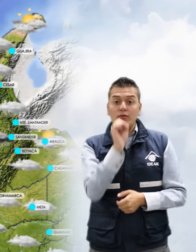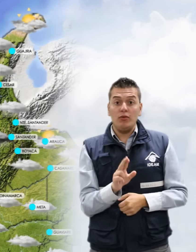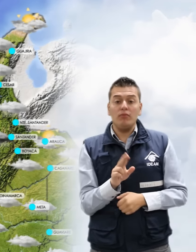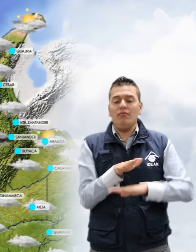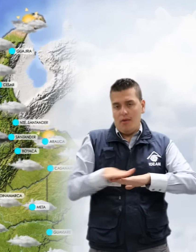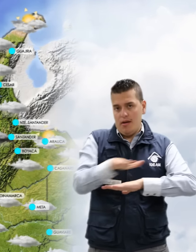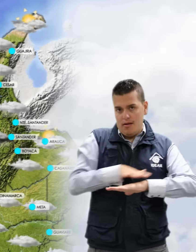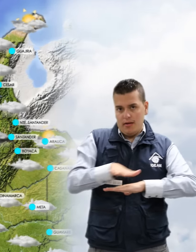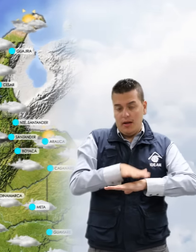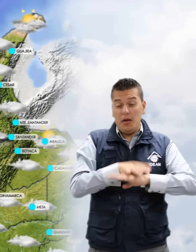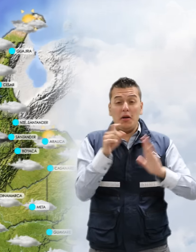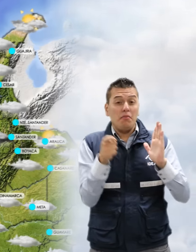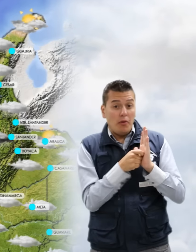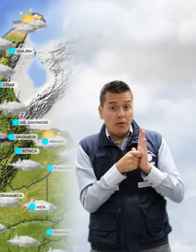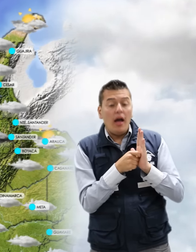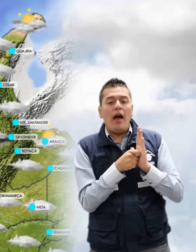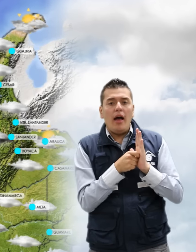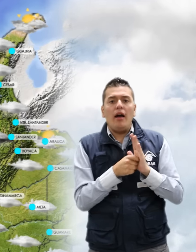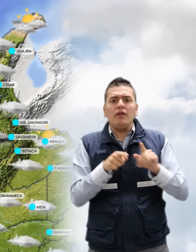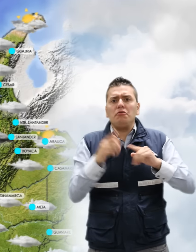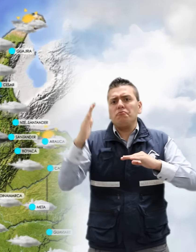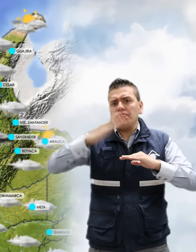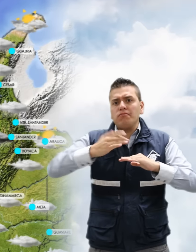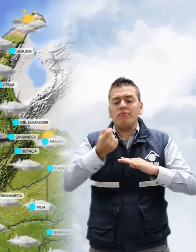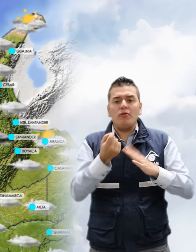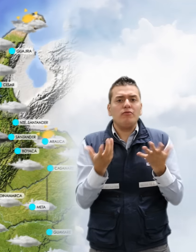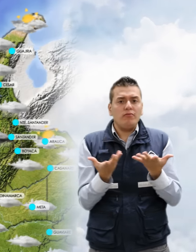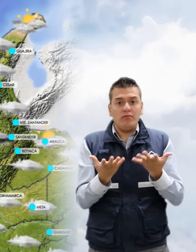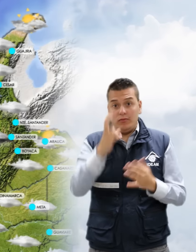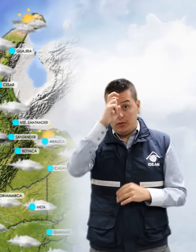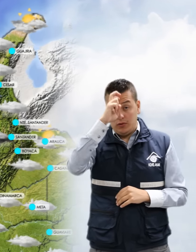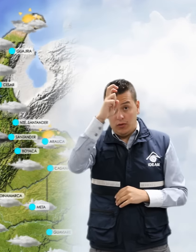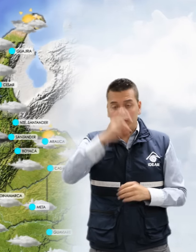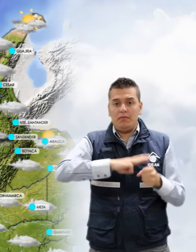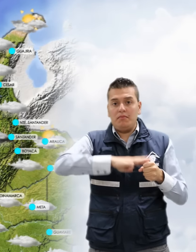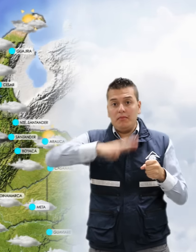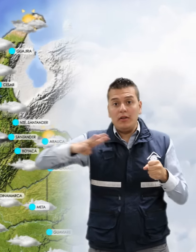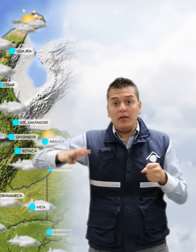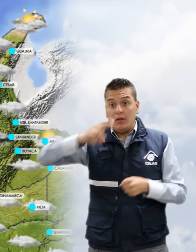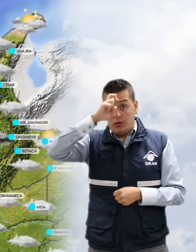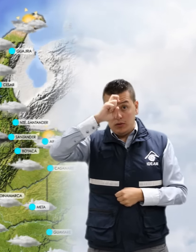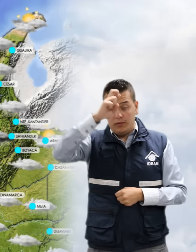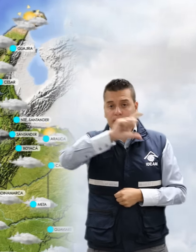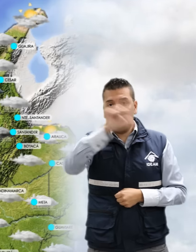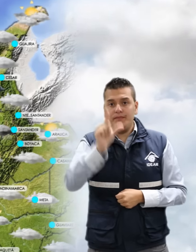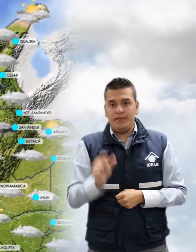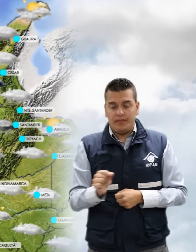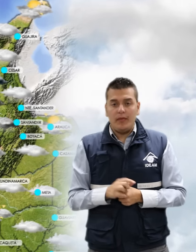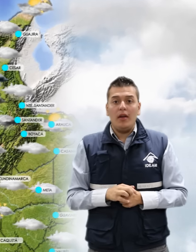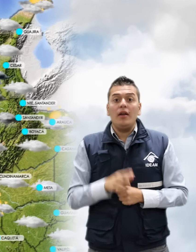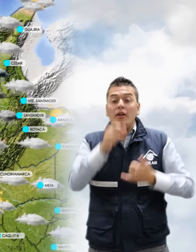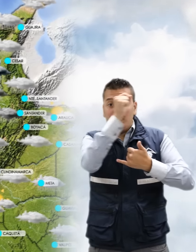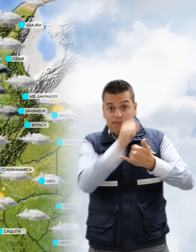de la región. Sin embargo, se presentarán algunas de menor intensidad sobre el norte de Magdalena y norte de Cesar. Para la región